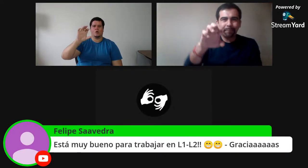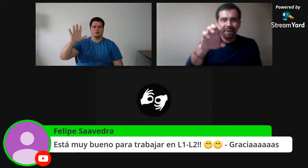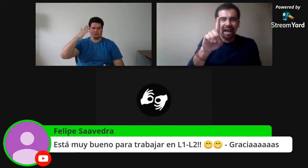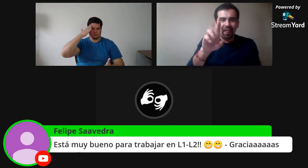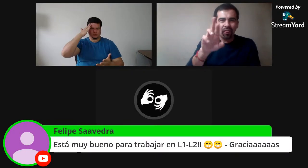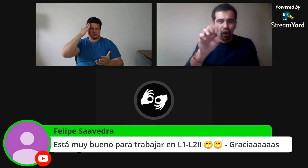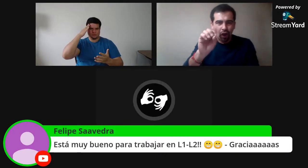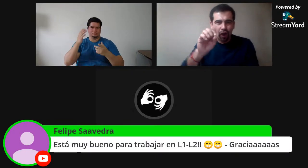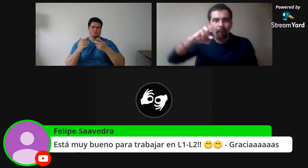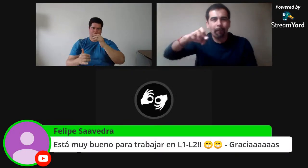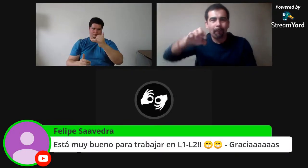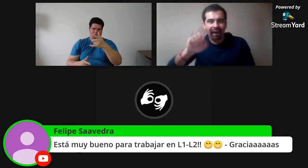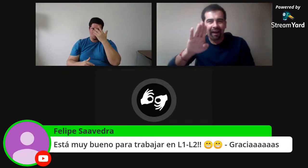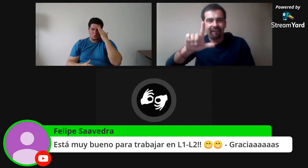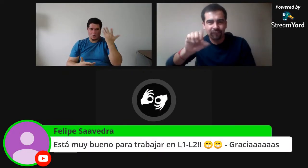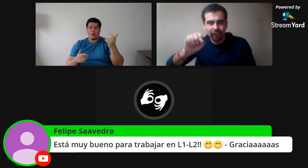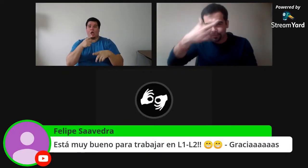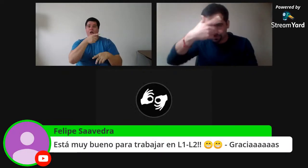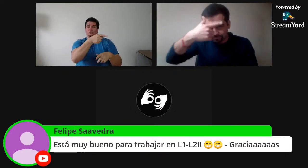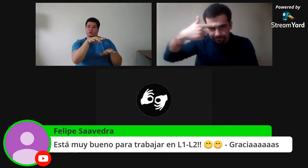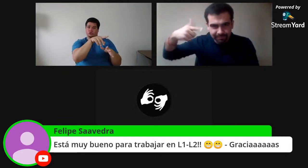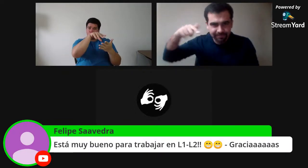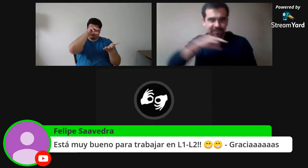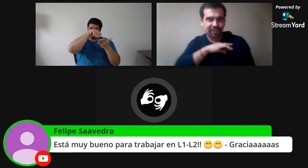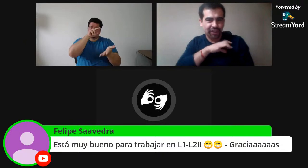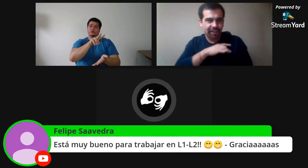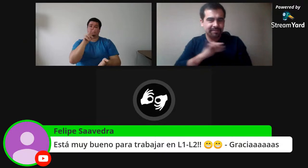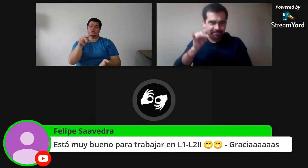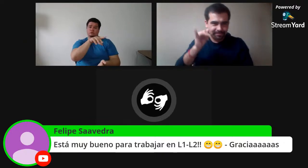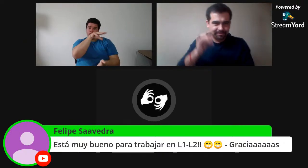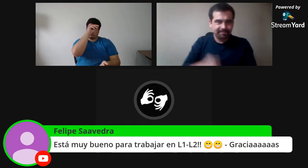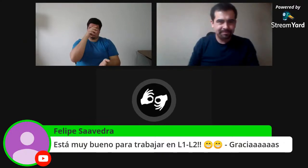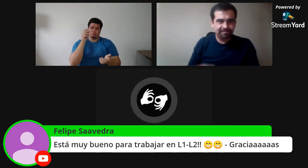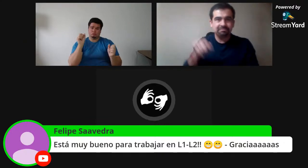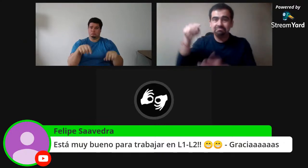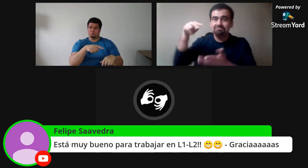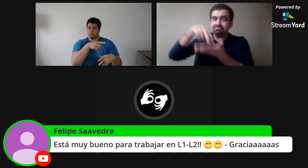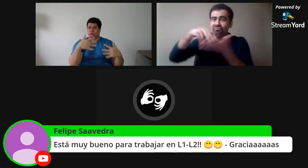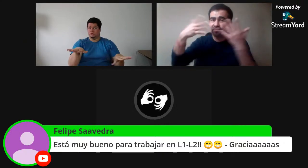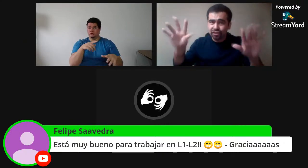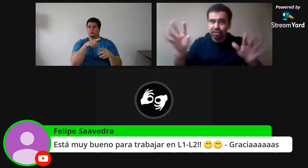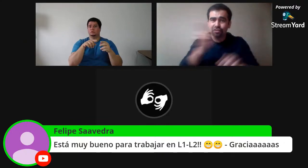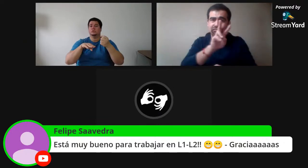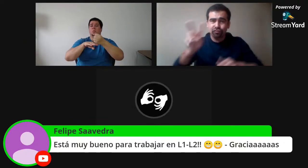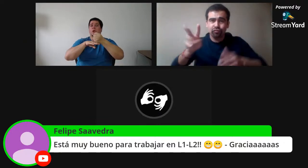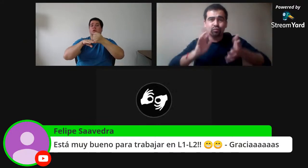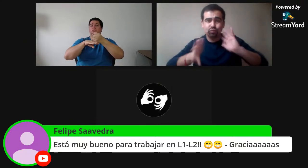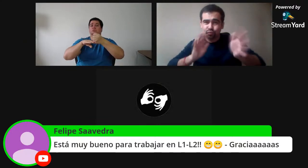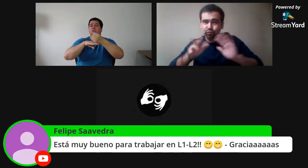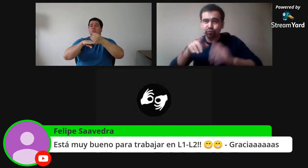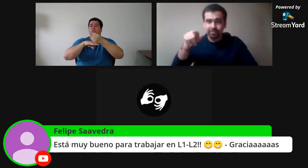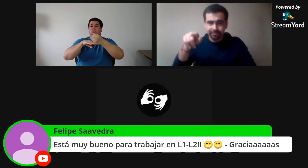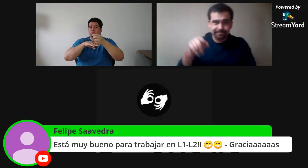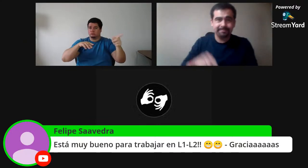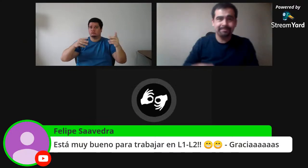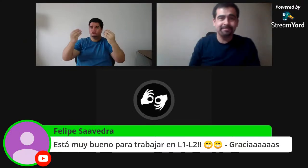Sí, él es muy simpático. Pedro, Pedro Pablo también estaba, que él es de Chile. Y yo